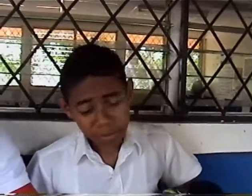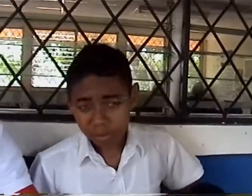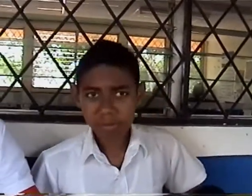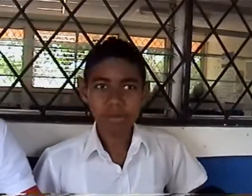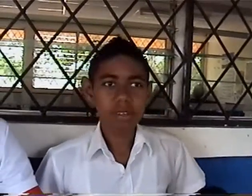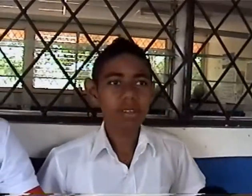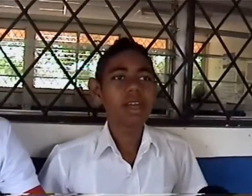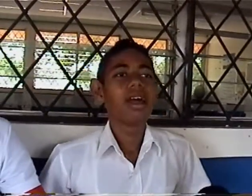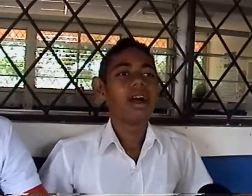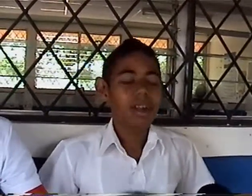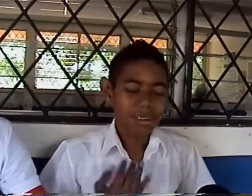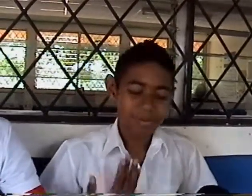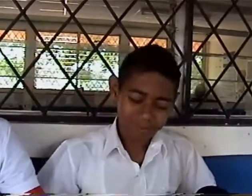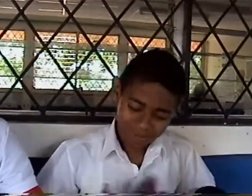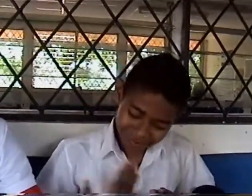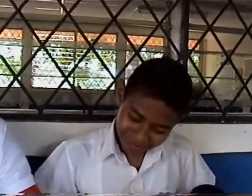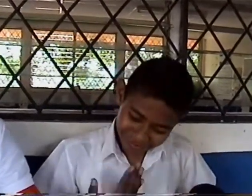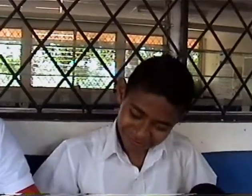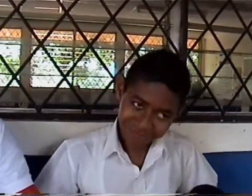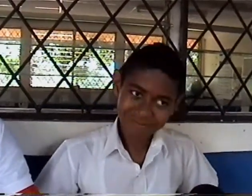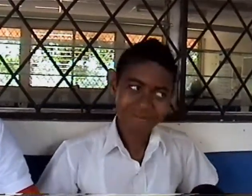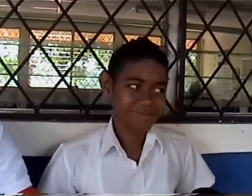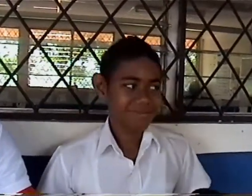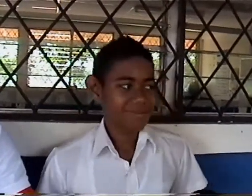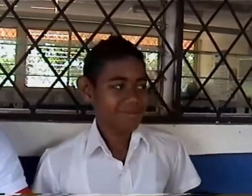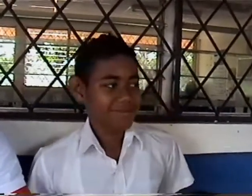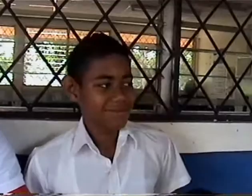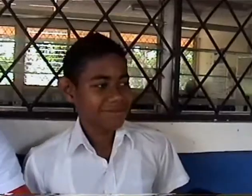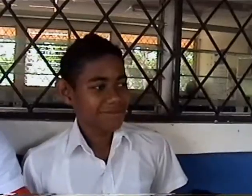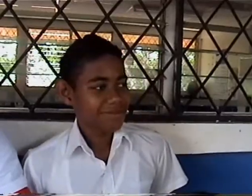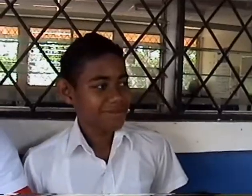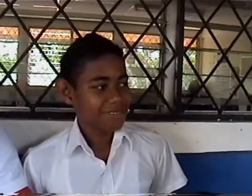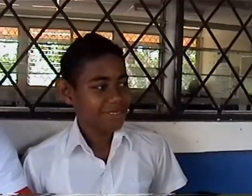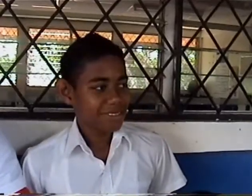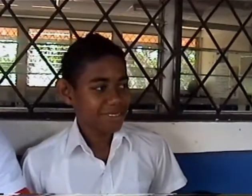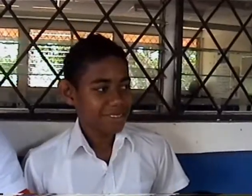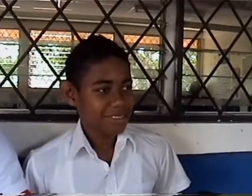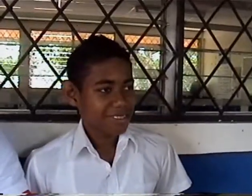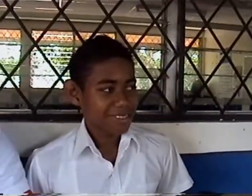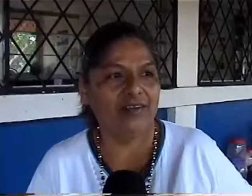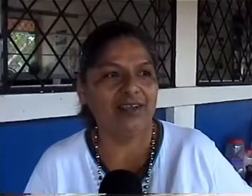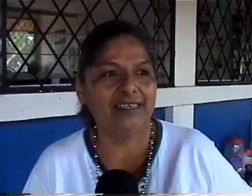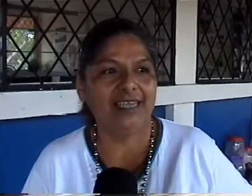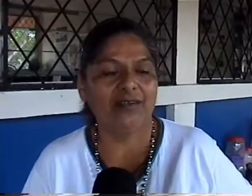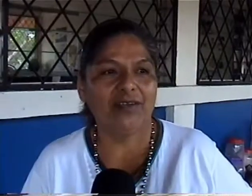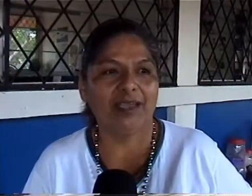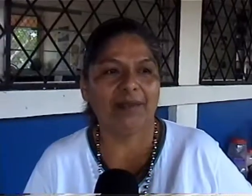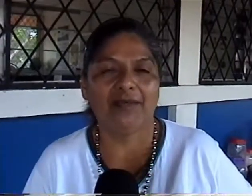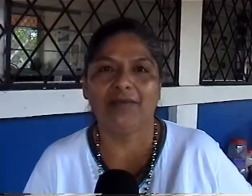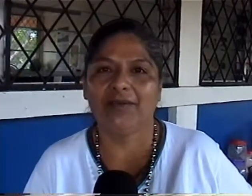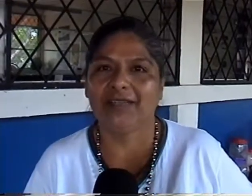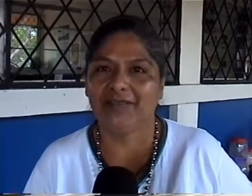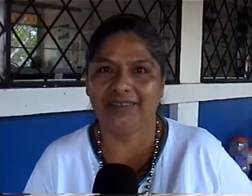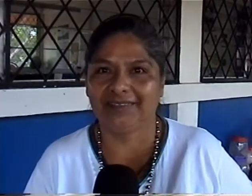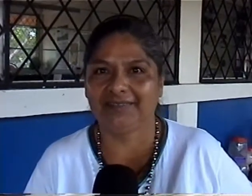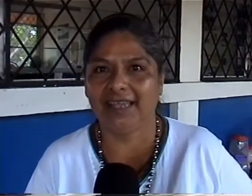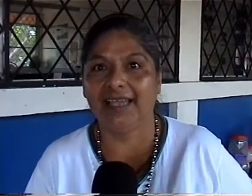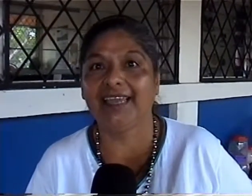y las que no puedo, pues la profesora me ayuda y estudio y así aprendo mejor. Creo que el Señor lo que me dio fueron estos ángeles